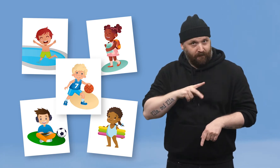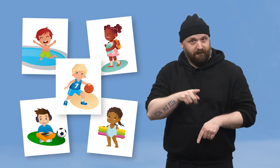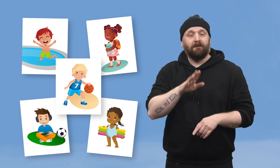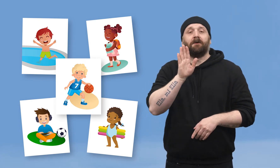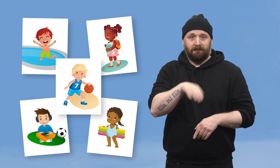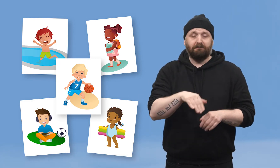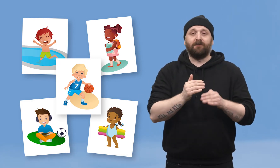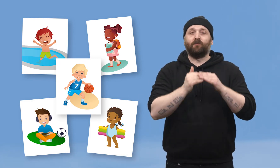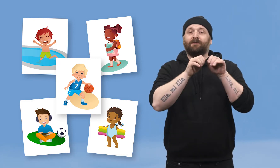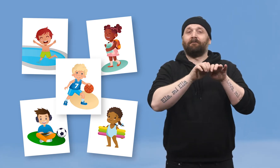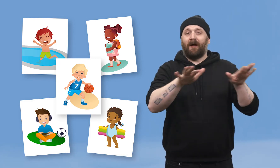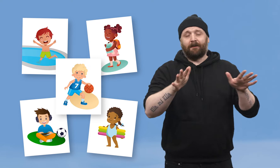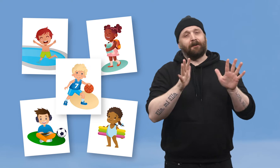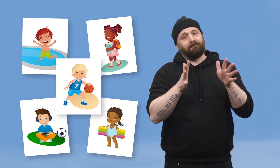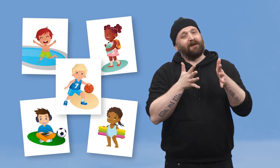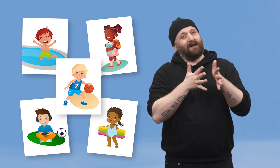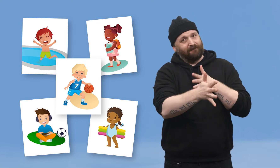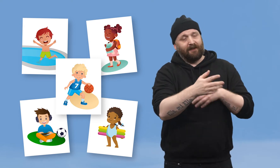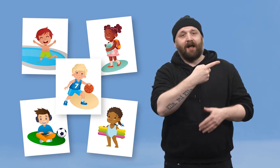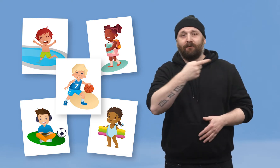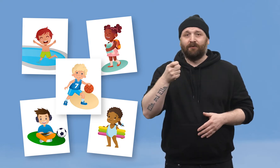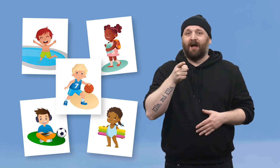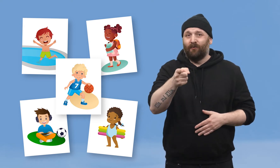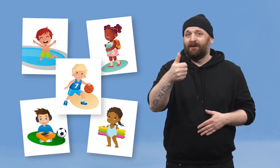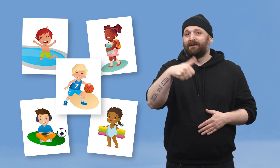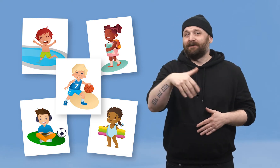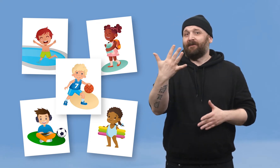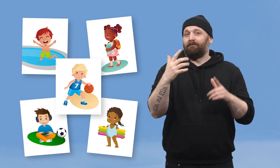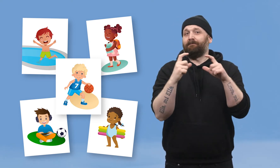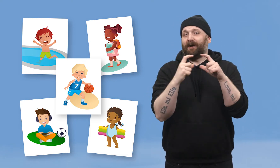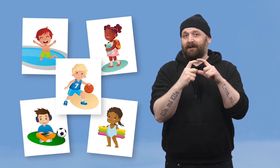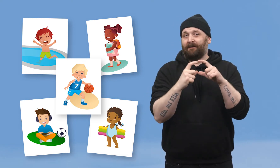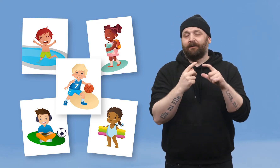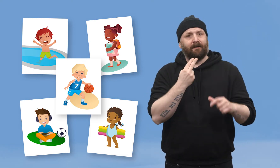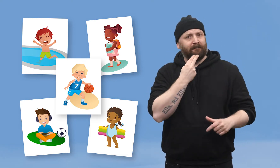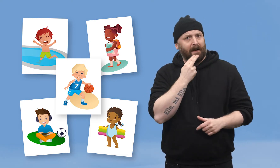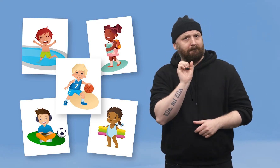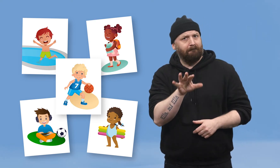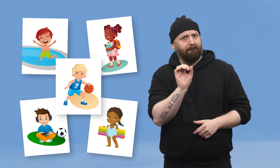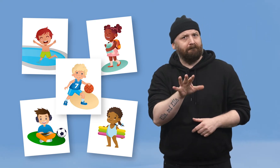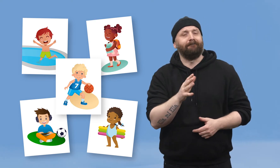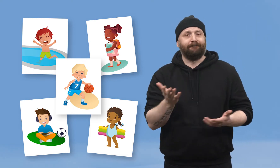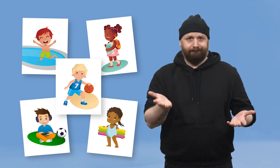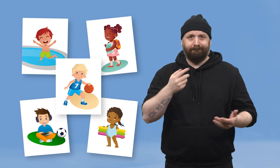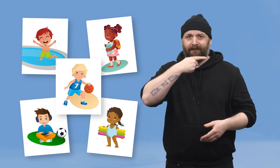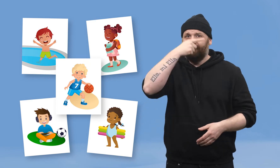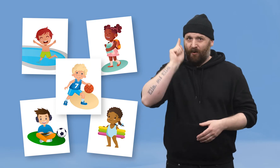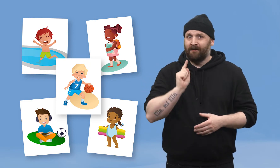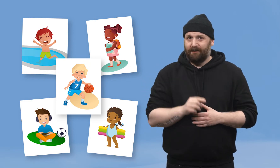ha 1165 bilder av seg selv på sosiale medier. Og hvem er det som har delt disse